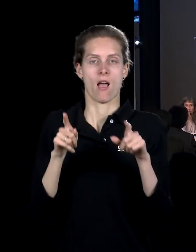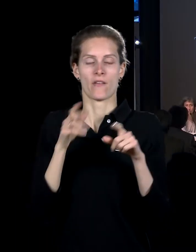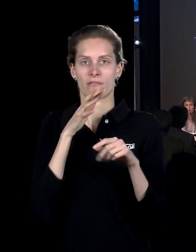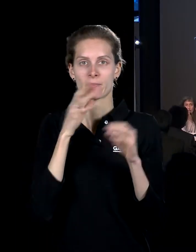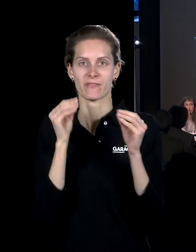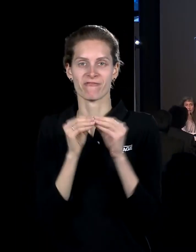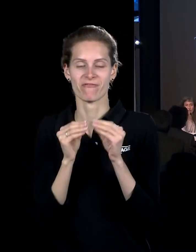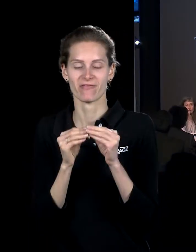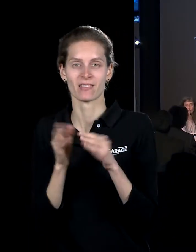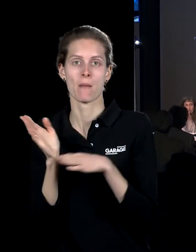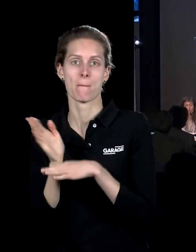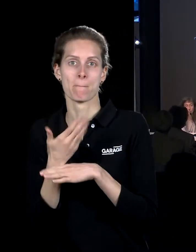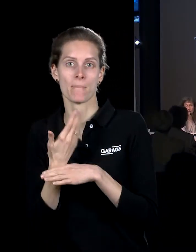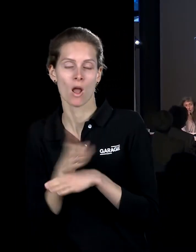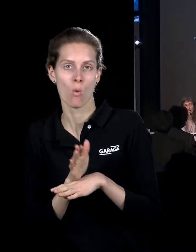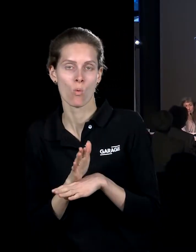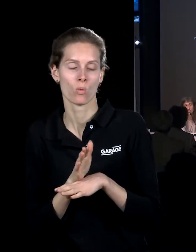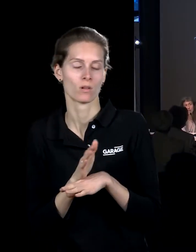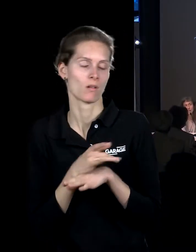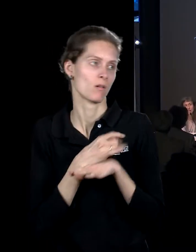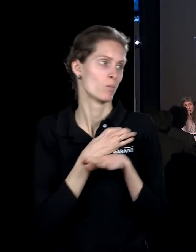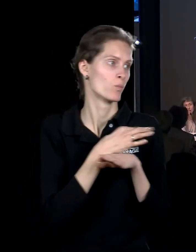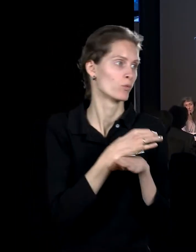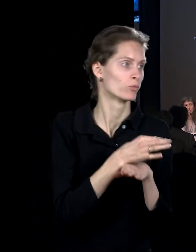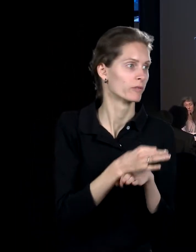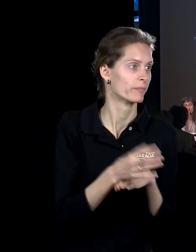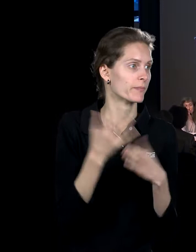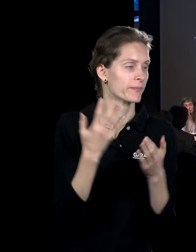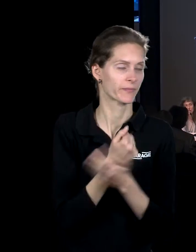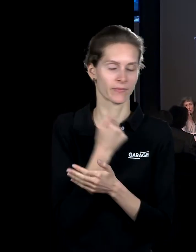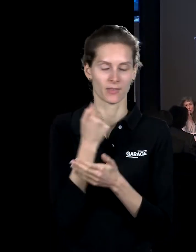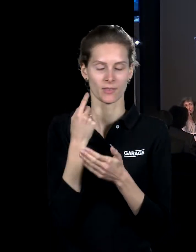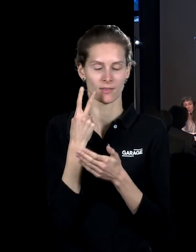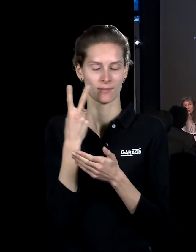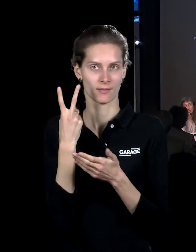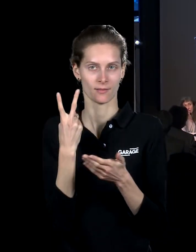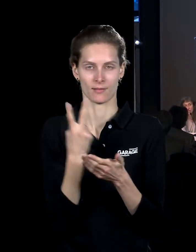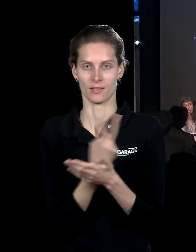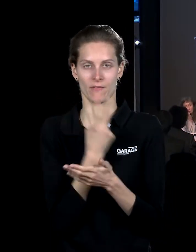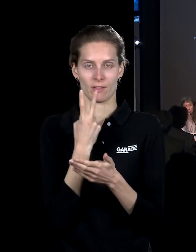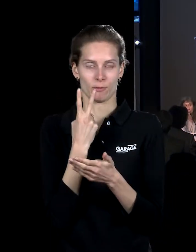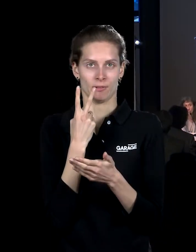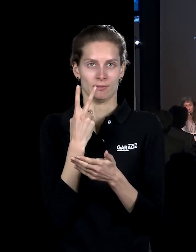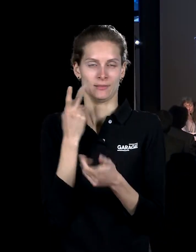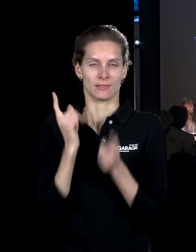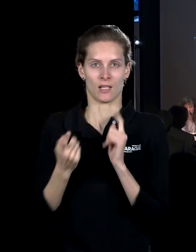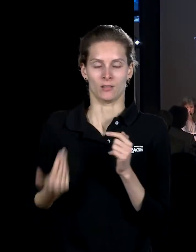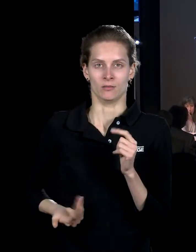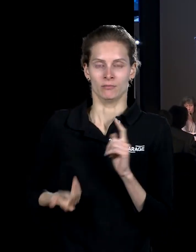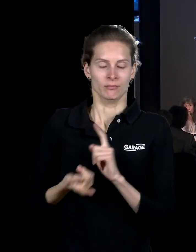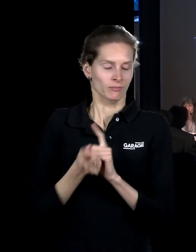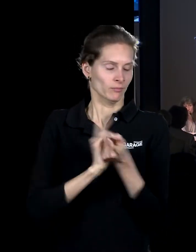и прогулка, создаёт вот это раздвоение и смещение реальности, с чем потом